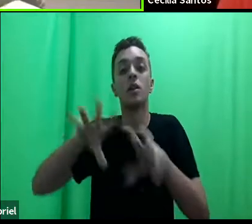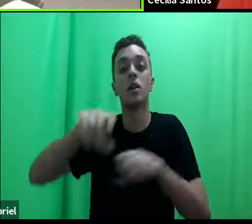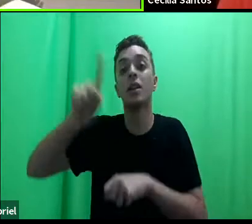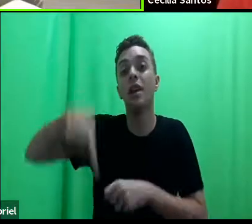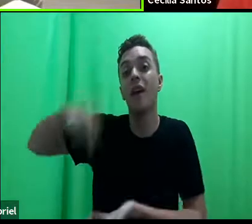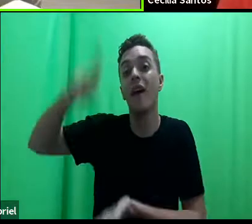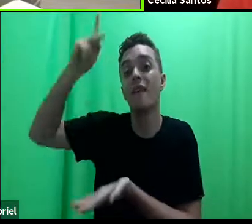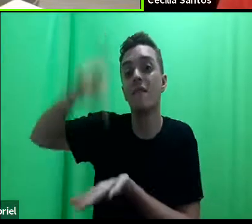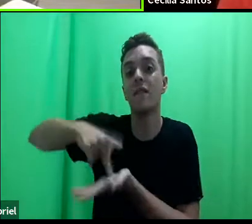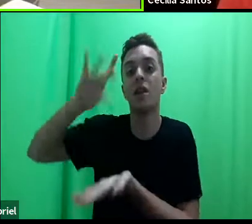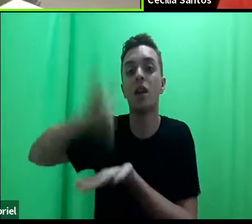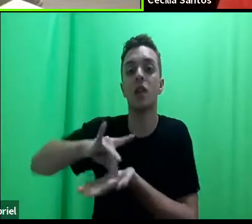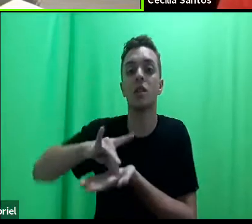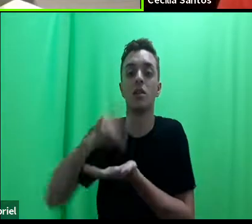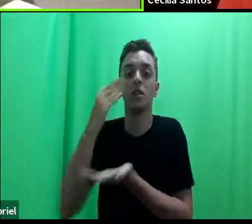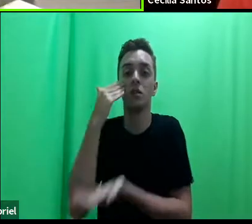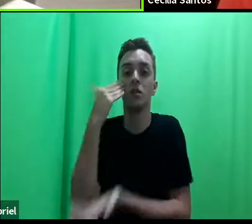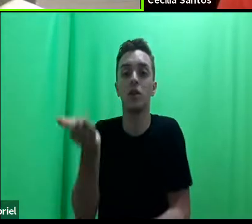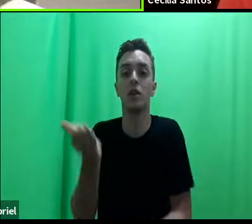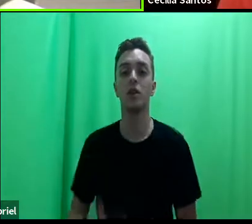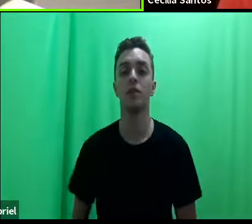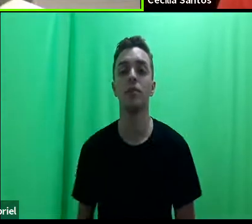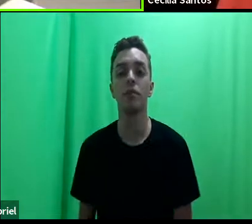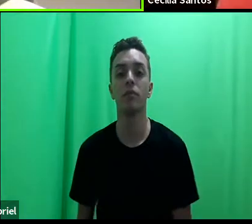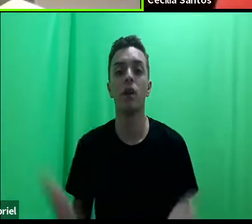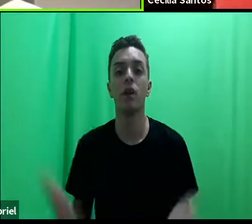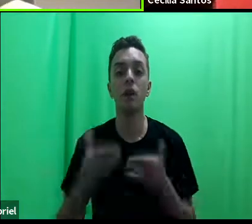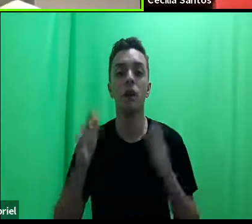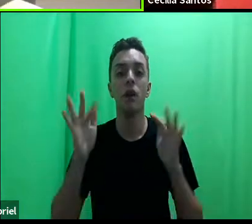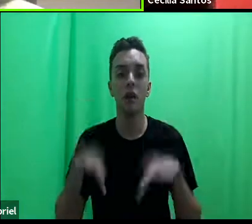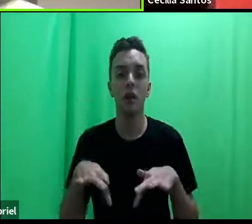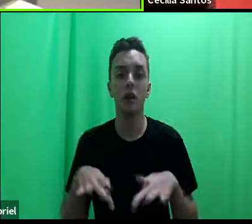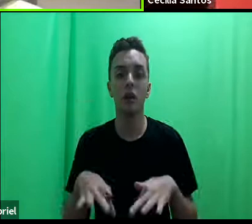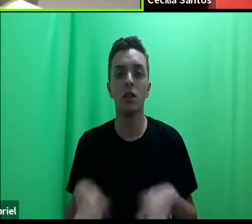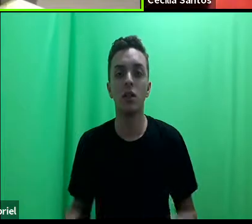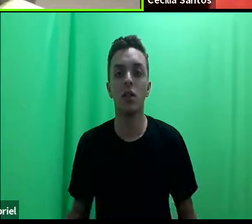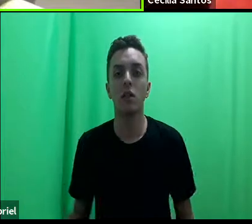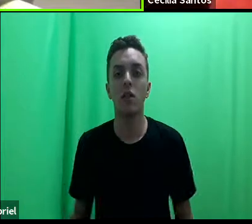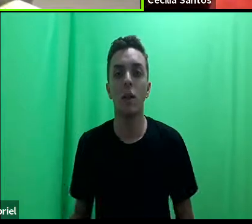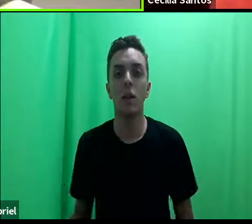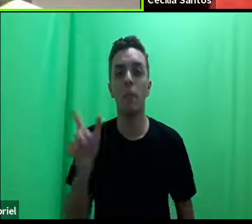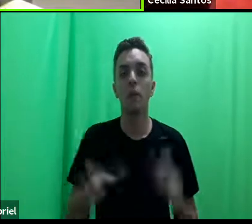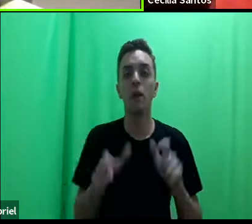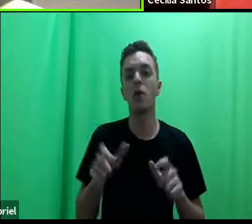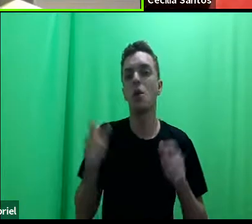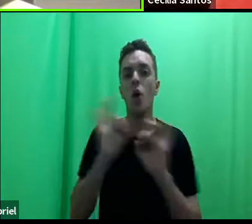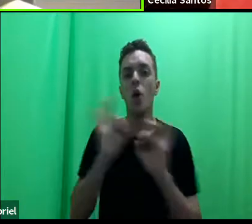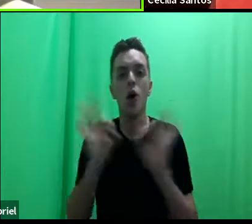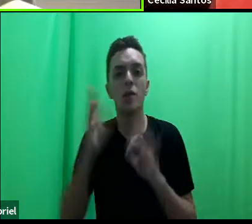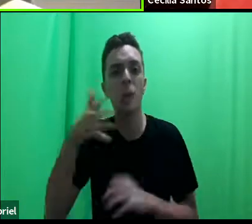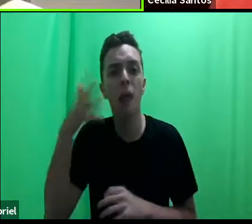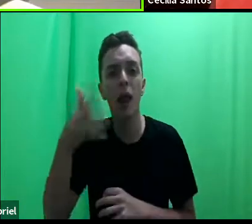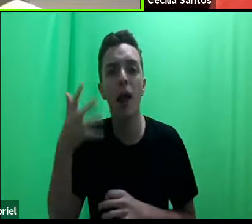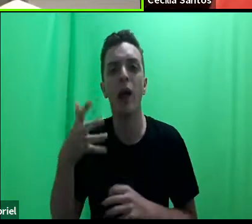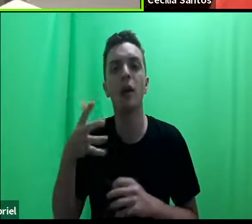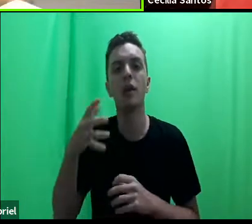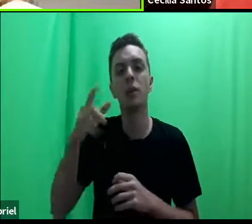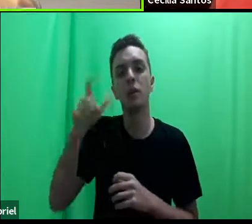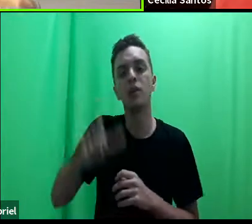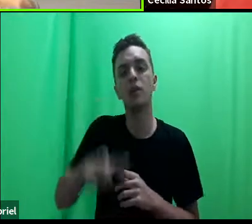diante de nós. Para finalizar aqui, o pessoal está falando desse dente palestra, o Gabriel está agradecendo,